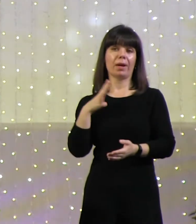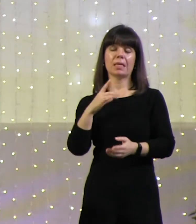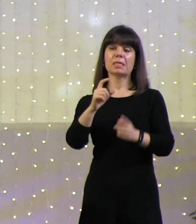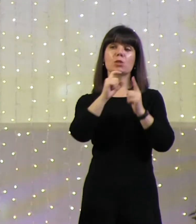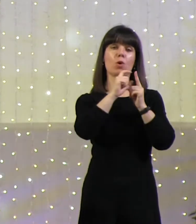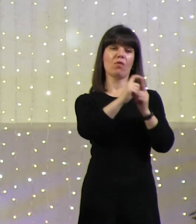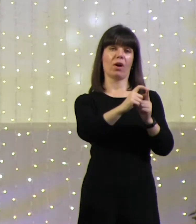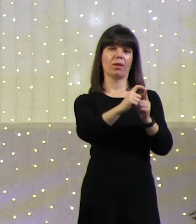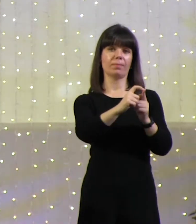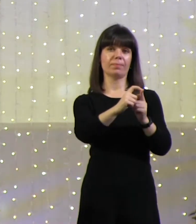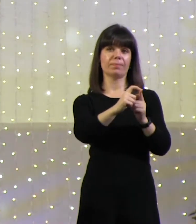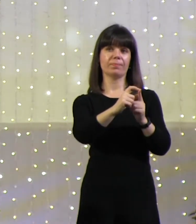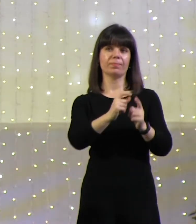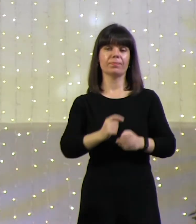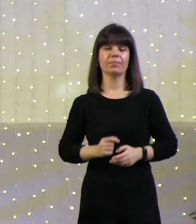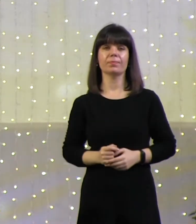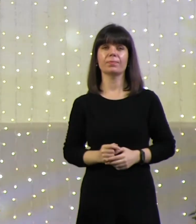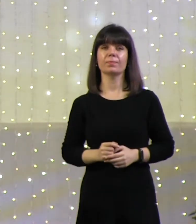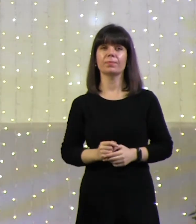никакой куст.